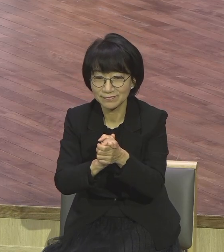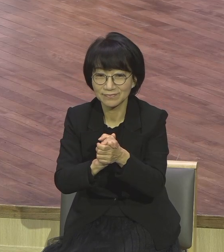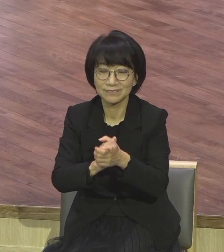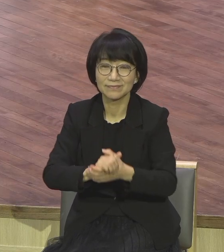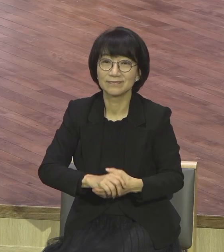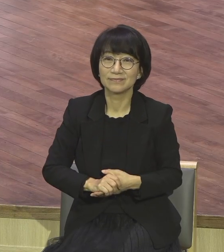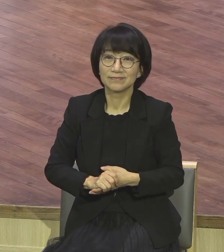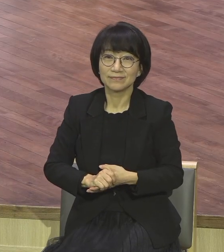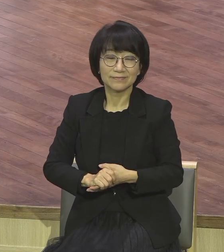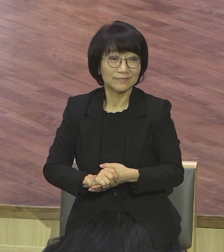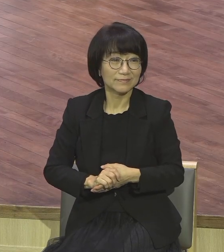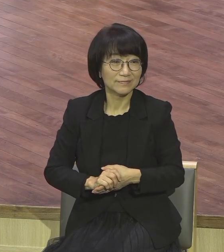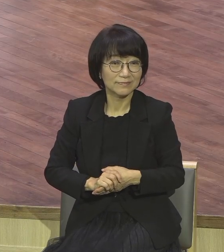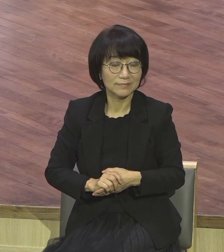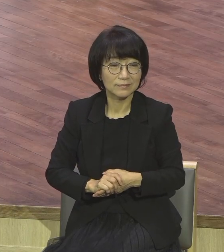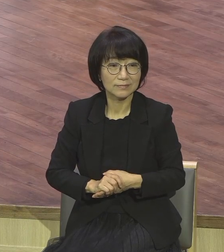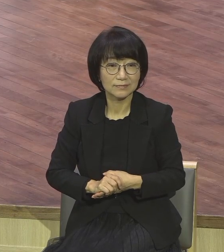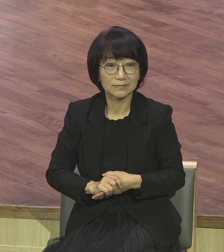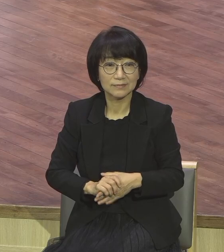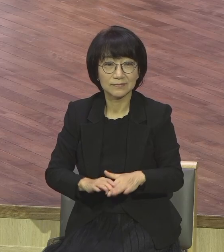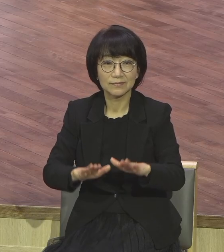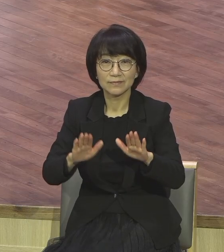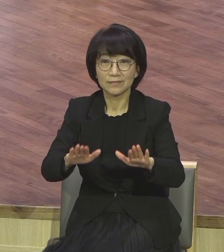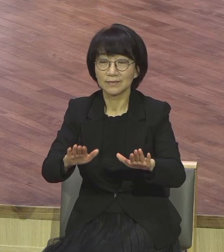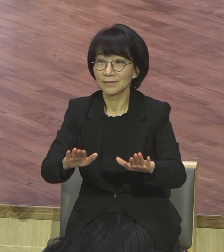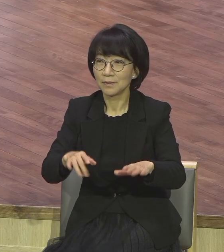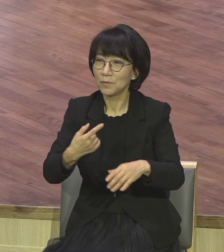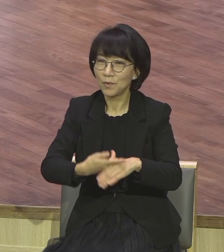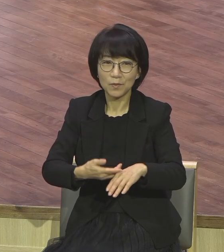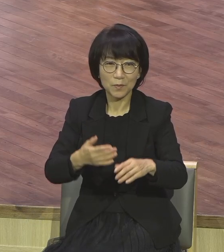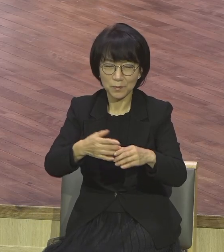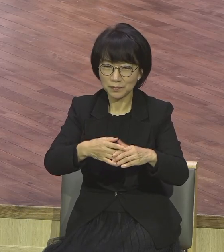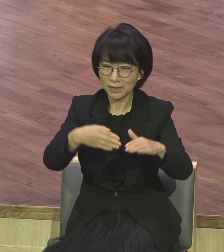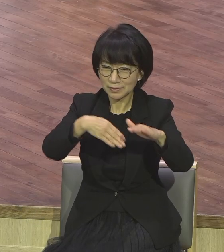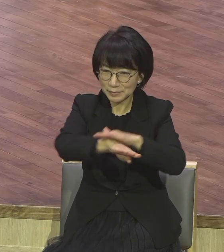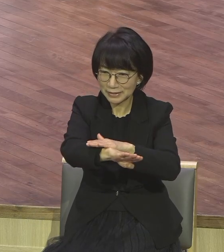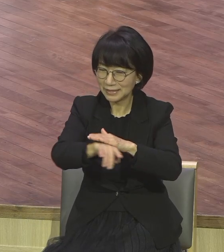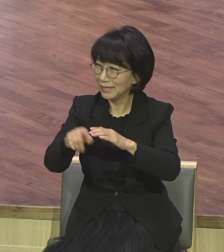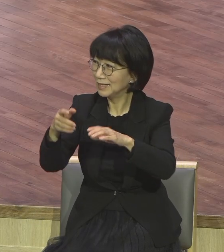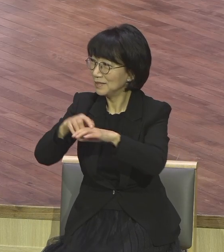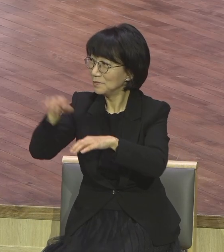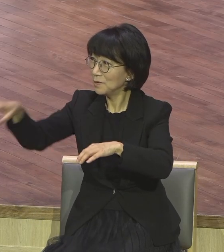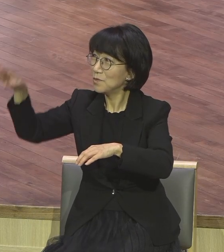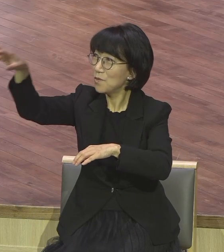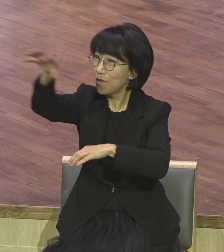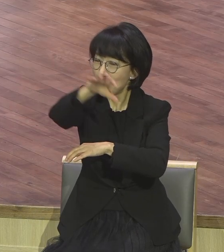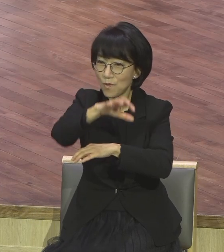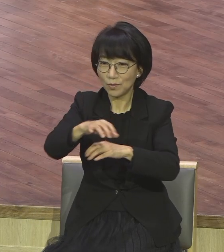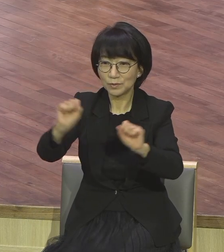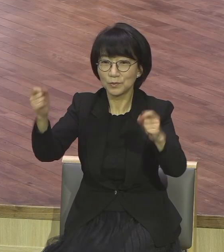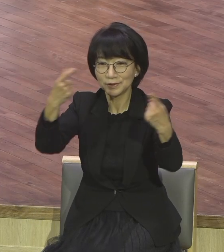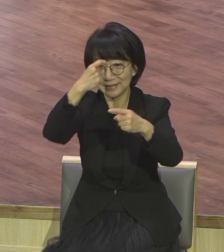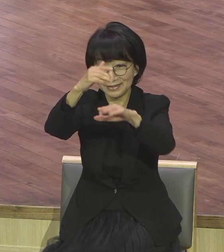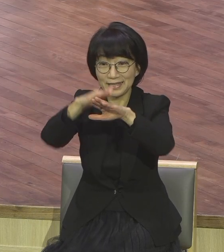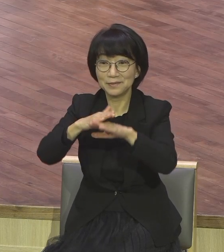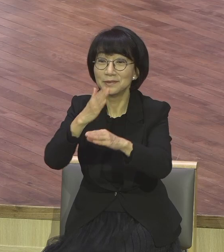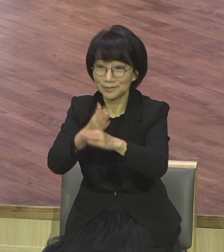우리 지금 온리스홀 또 비전홀 함께 지금 예배를 드립니다. 우리 해외의 성도들